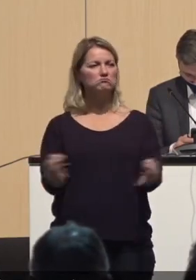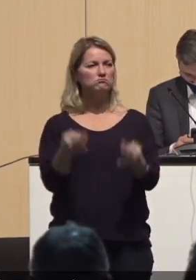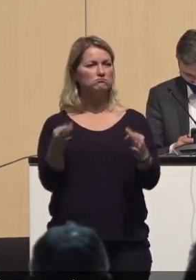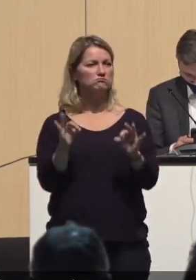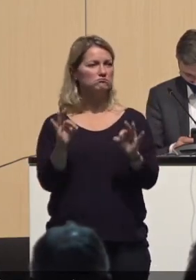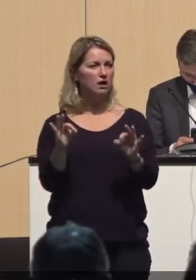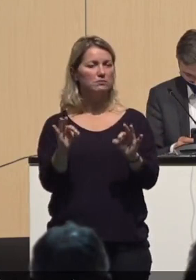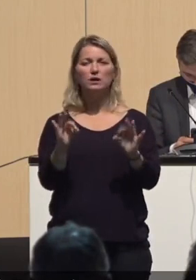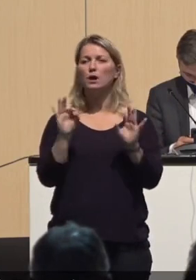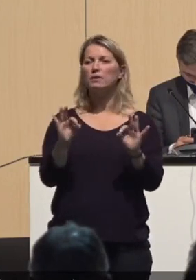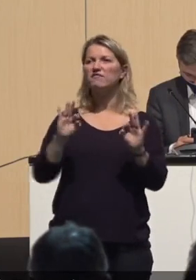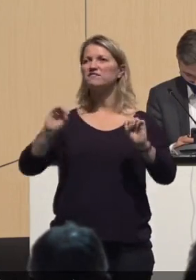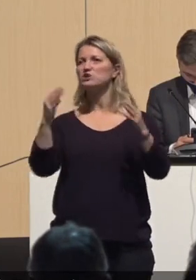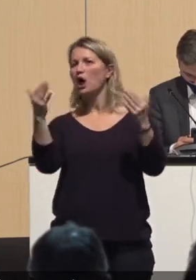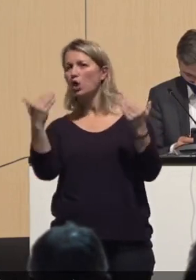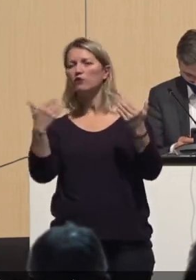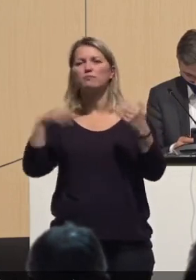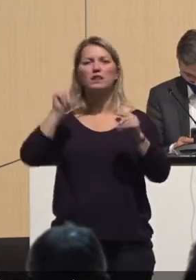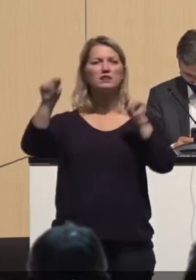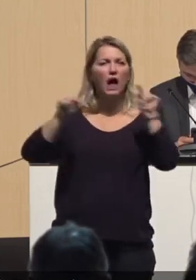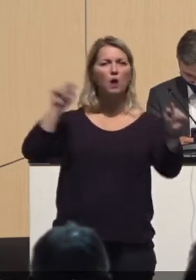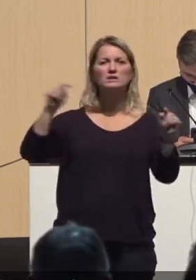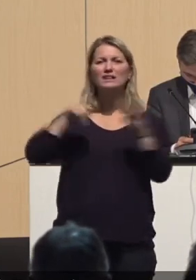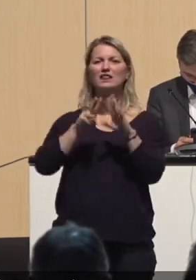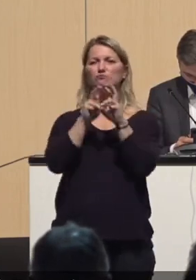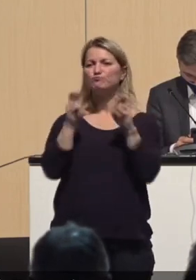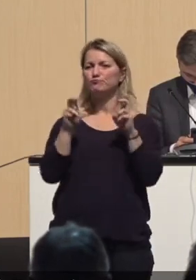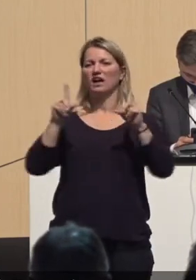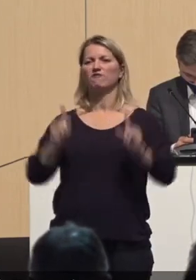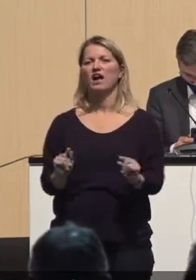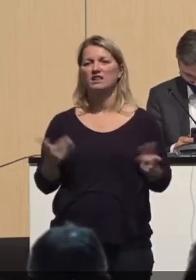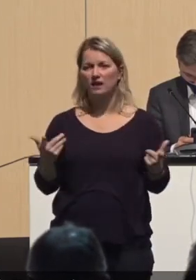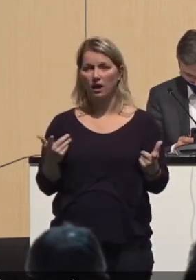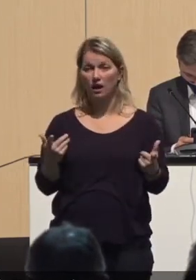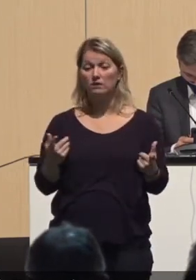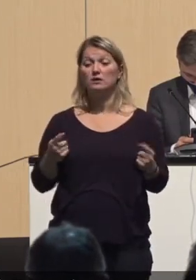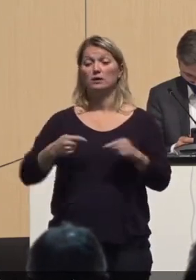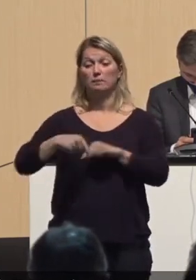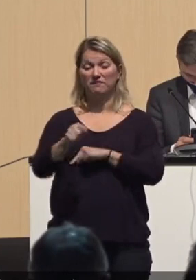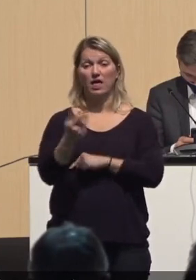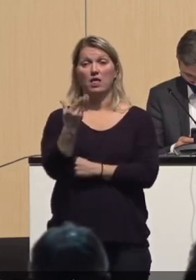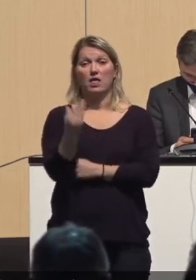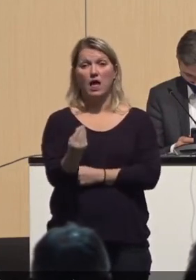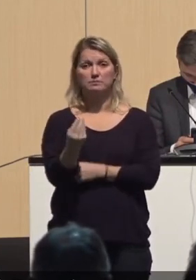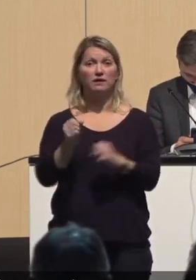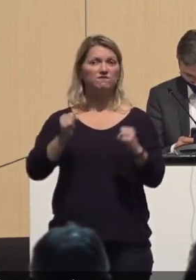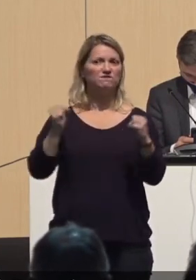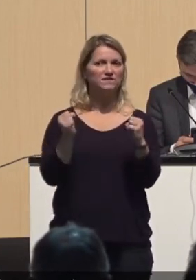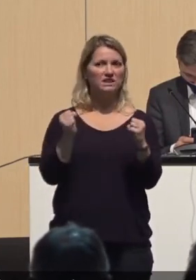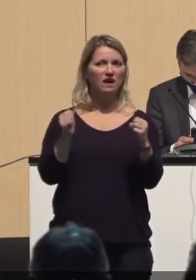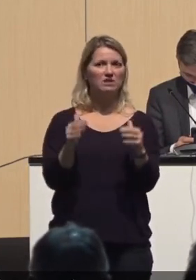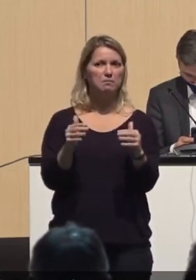da war ja frische Luft und da sind wir nicht so viel reingegangen. Und jetzt, im Herbst, Winter geht es wieder los.